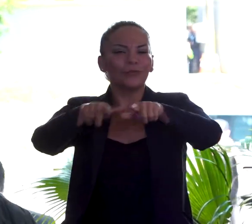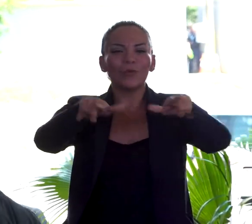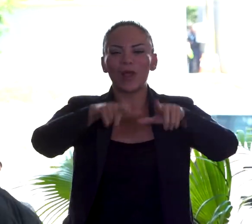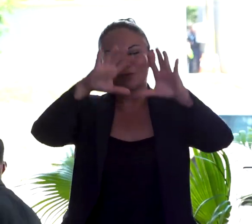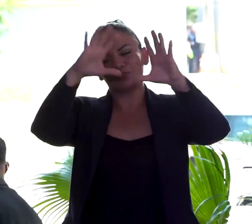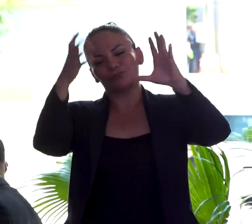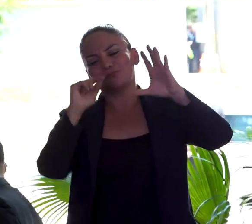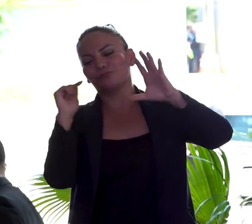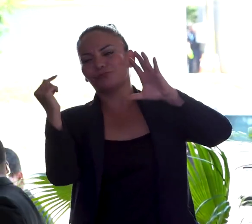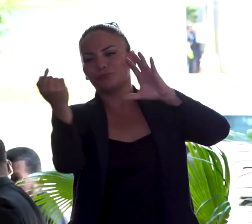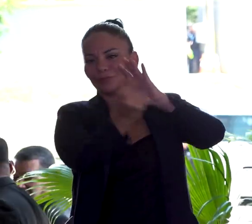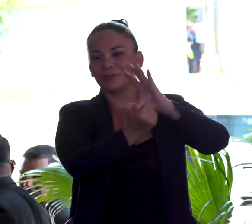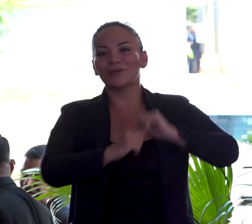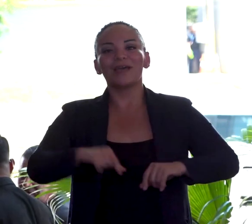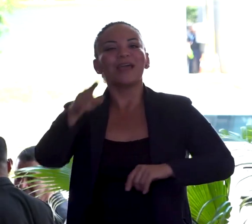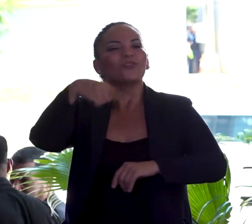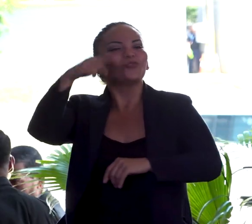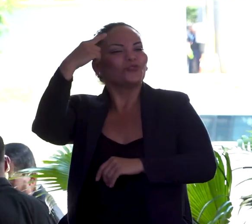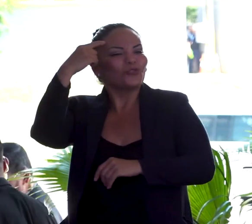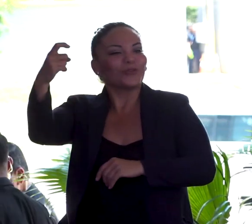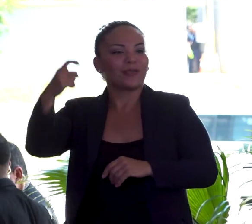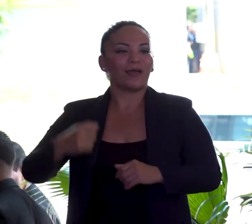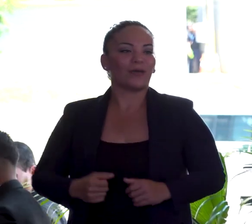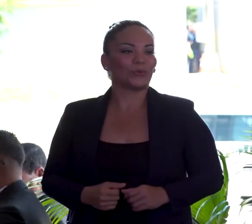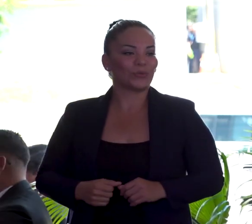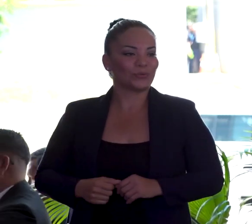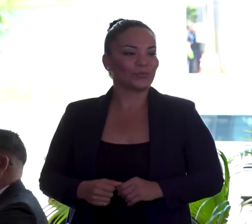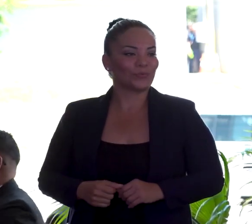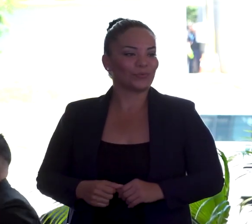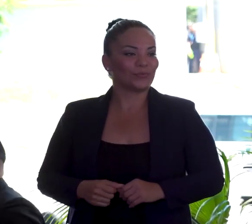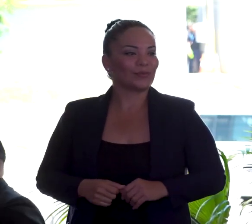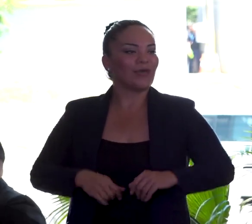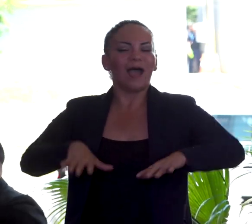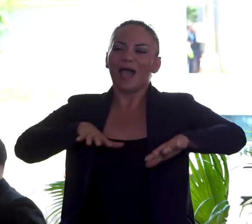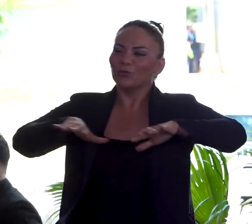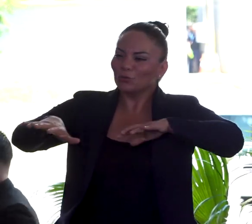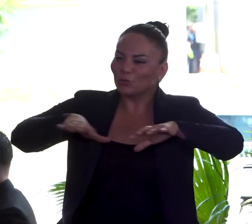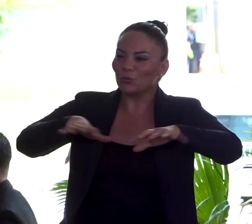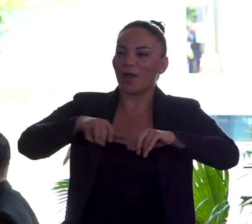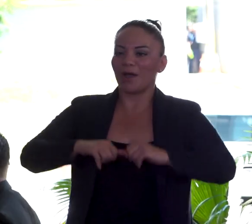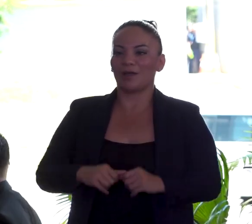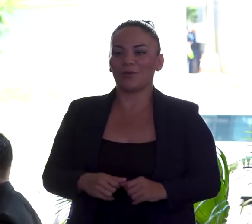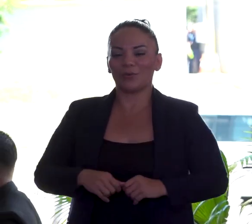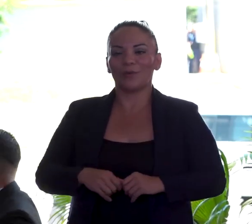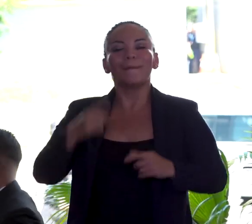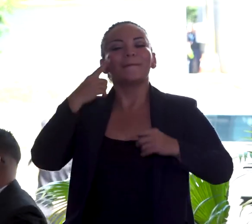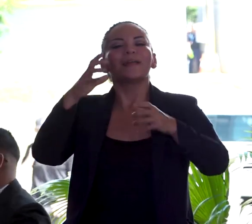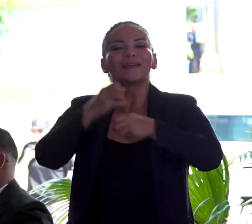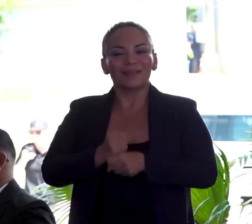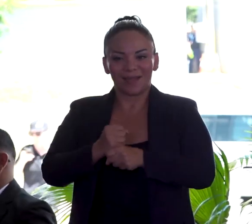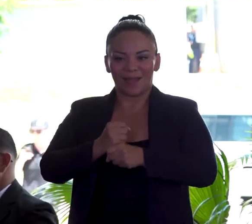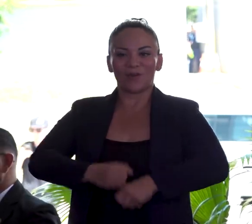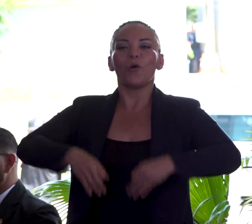del mundo soñaron y actuaron para crear